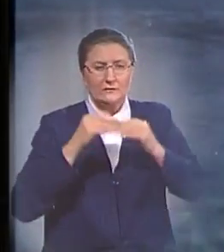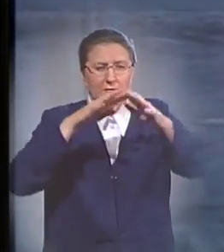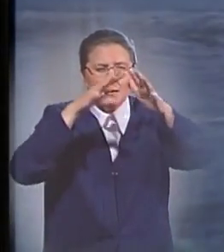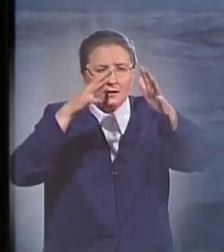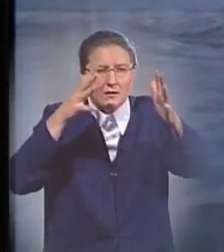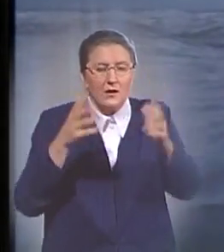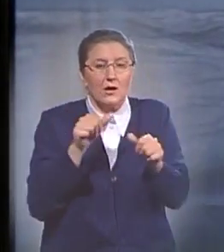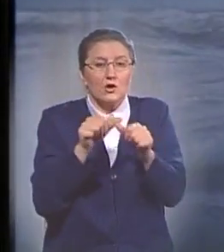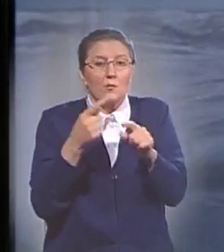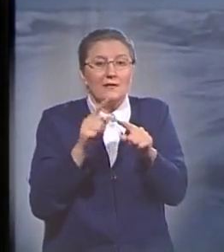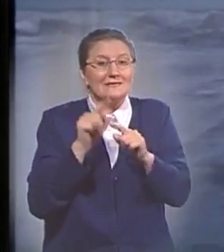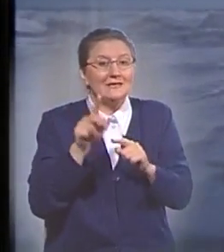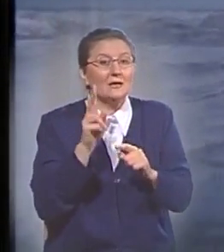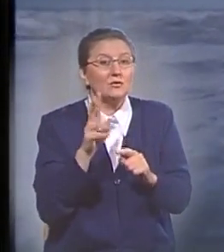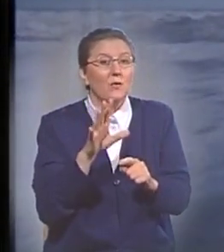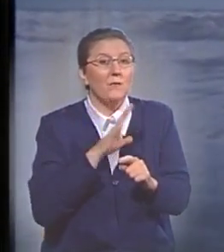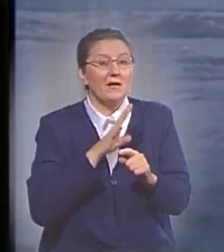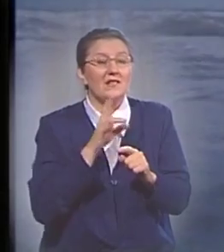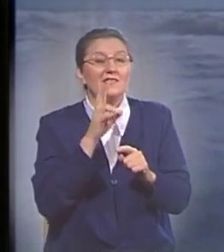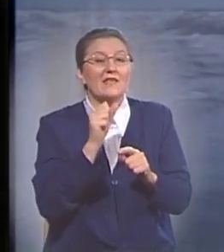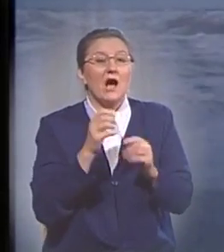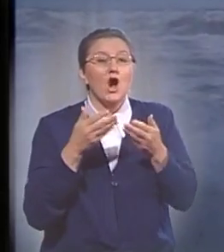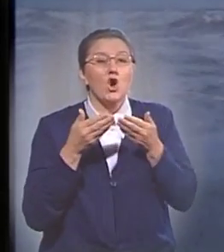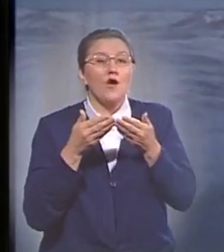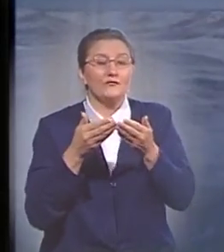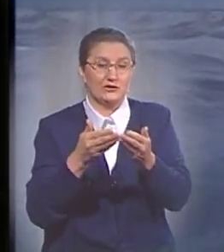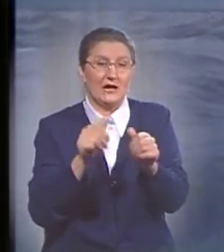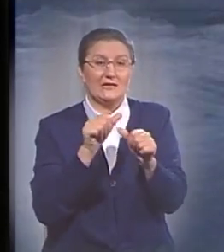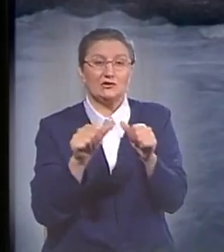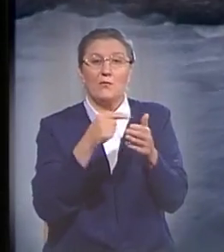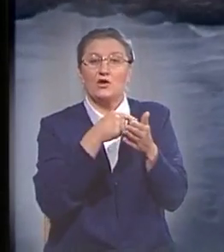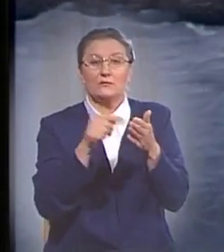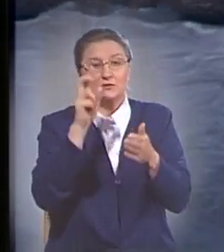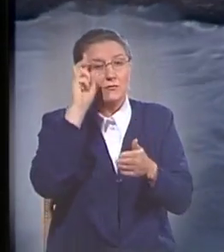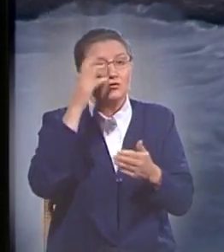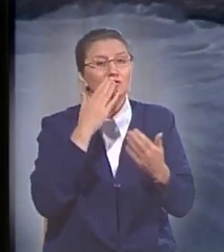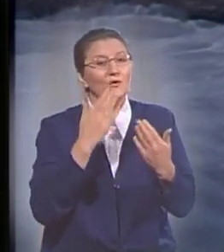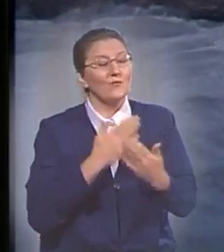кроме тех, которые были на ковчеге, особо отмеченные Божьей любовью и заботой.